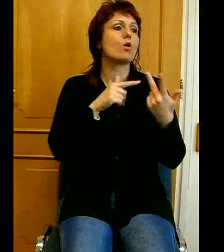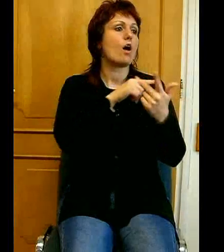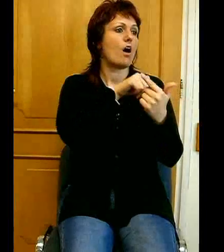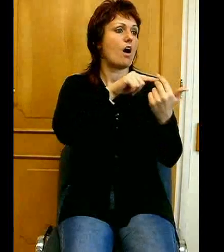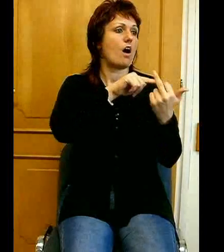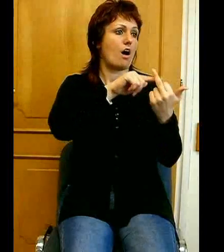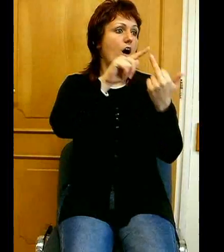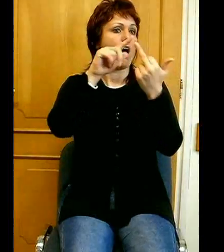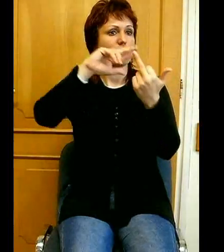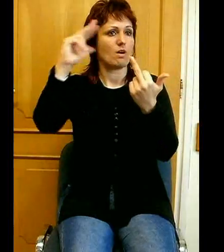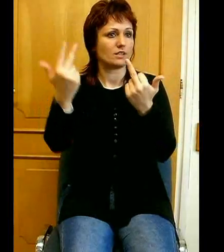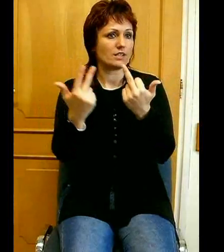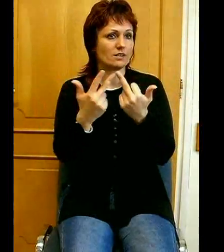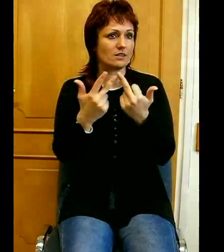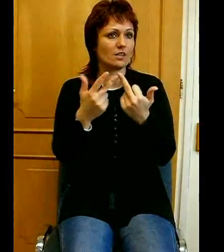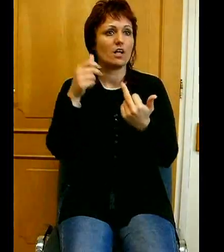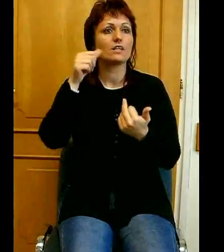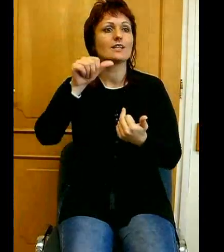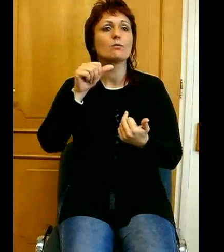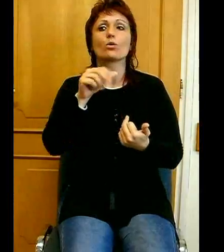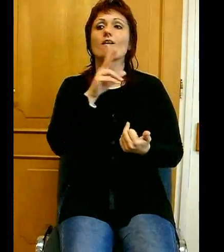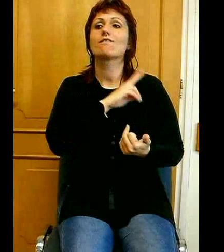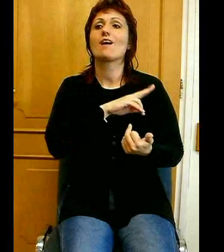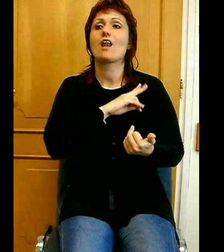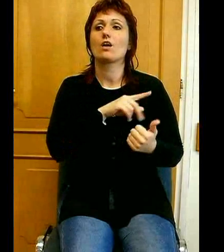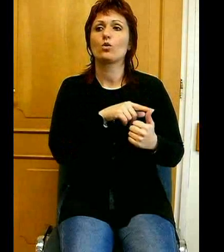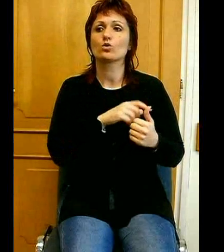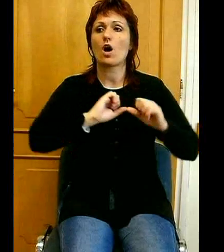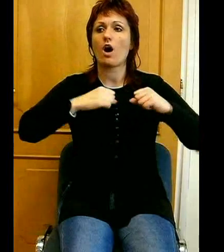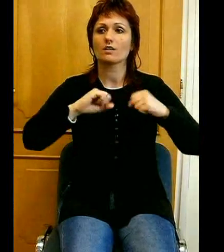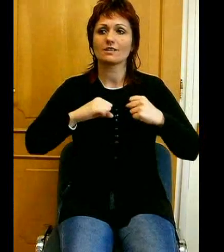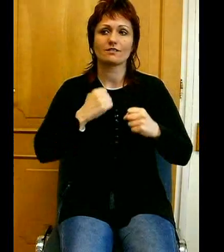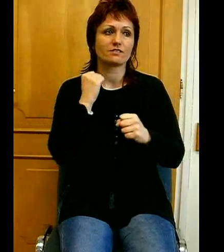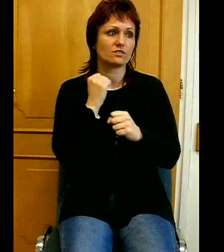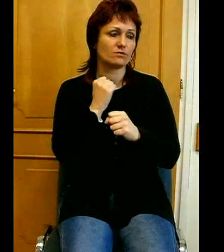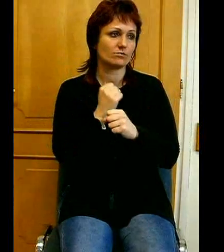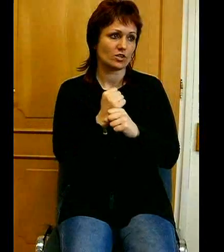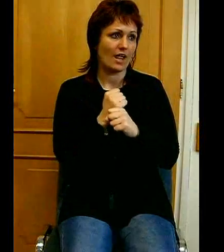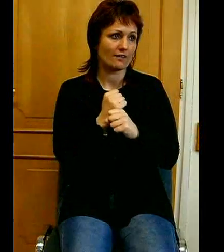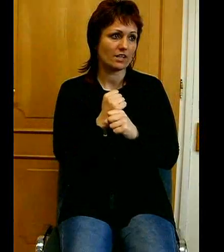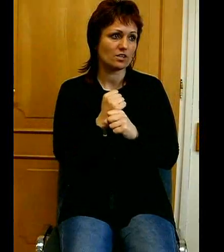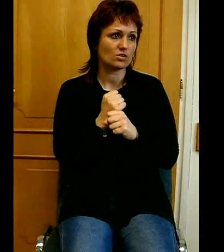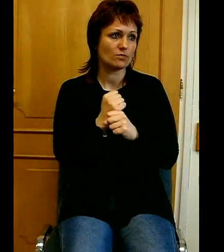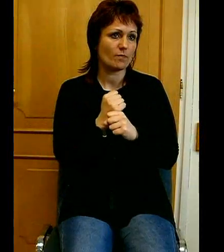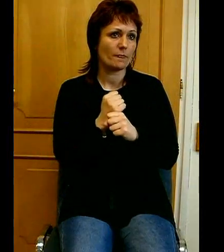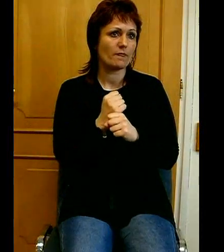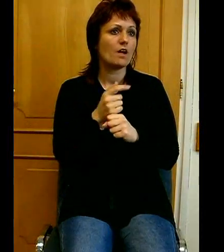népünkért való felelős és aktív cselekvést, amivel nézve meg a jól ismert igét, hadítézzem a